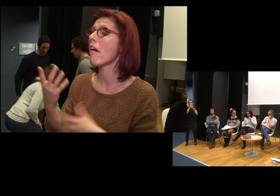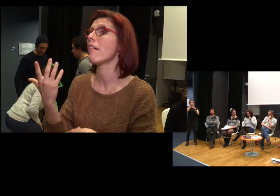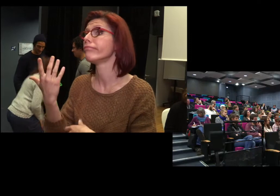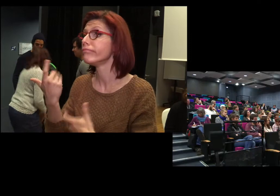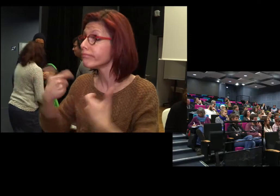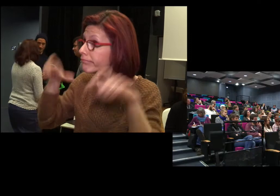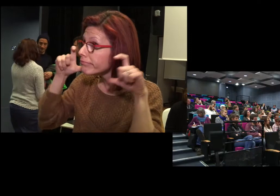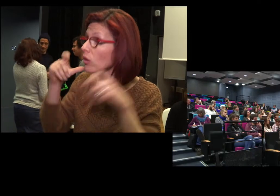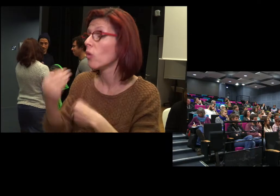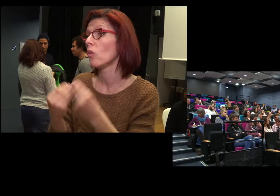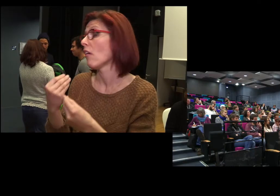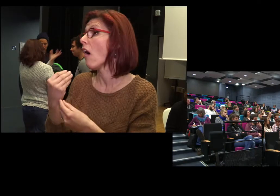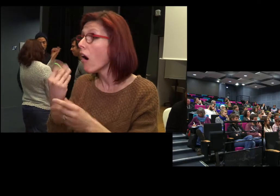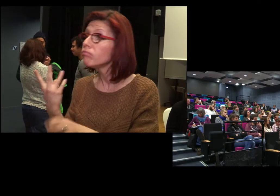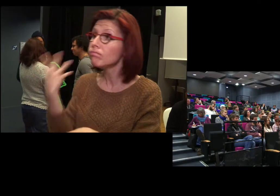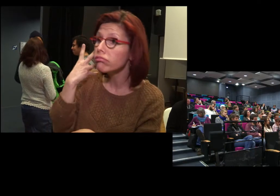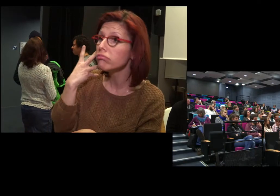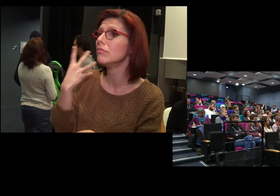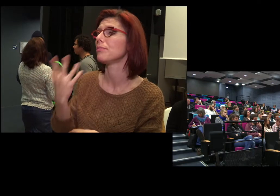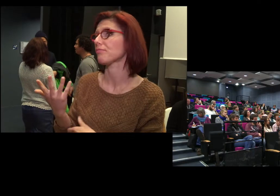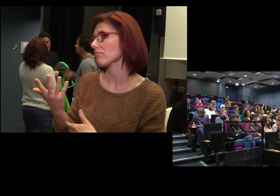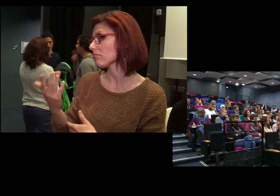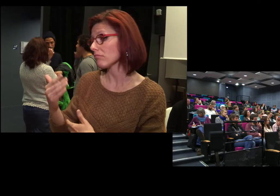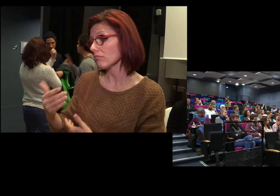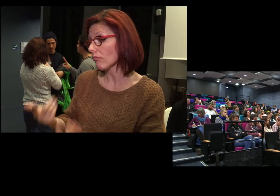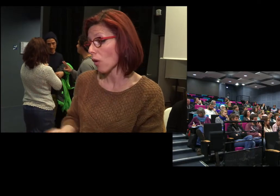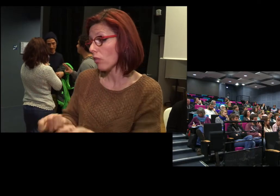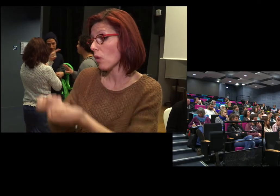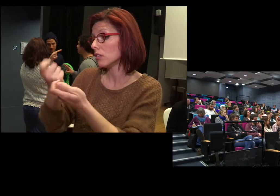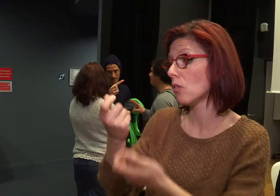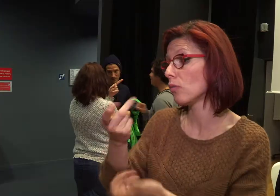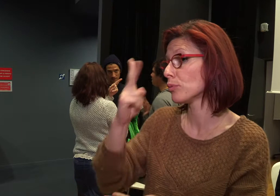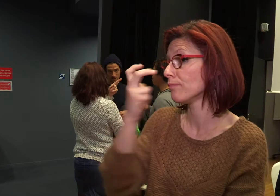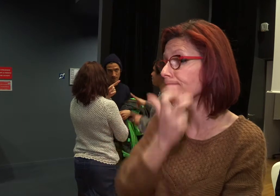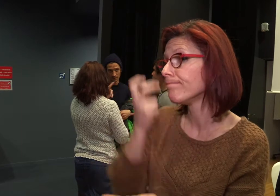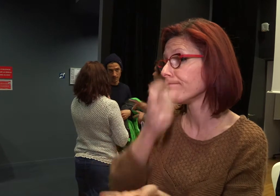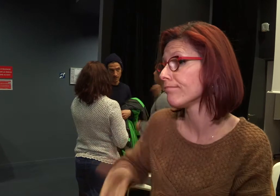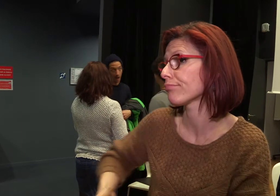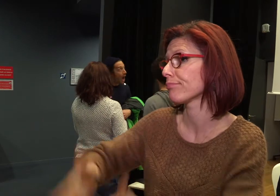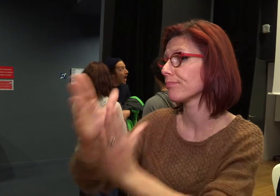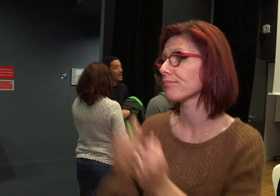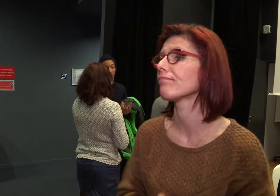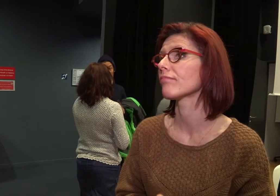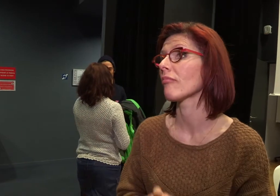Donc on propose d'appareiller ou d'implanter les enfants. C'est quand même plutôt ciblé sur la voie oraliste.